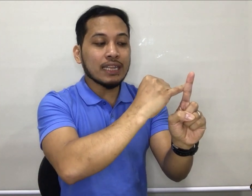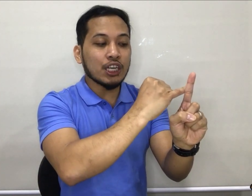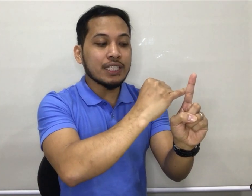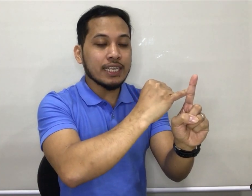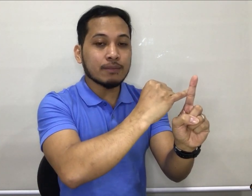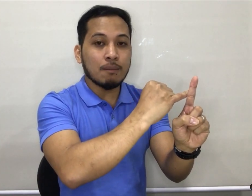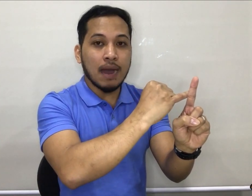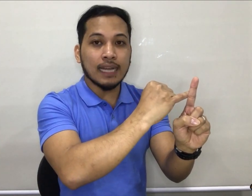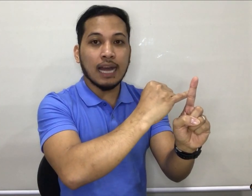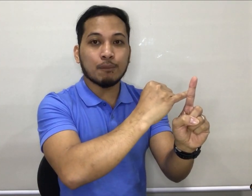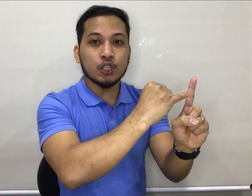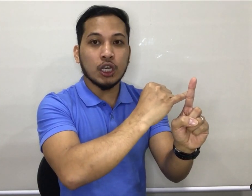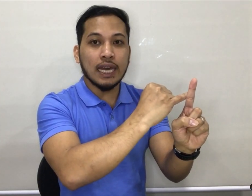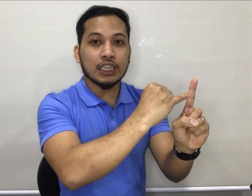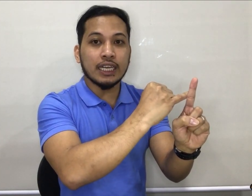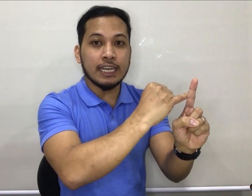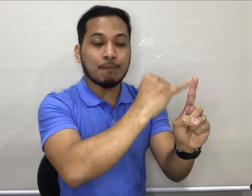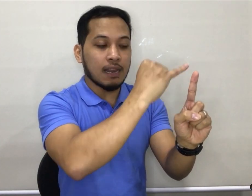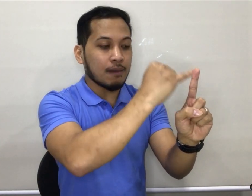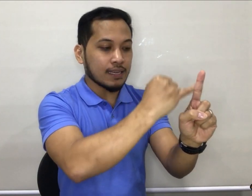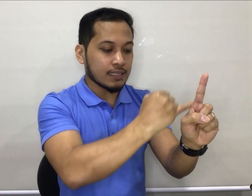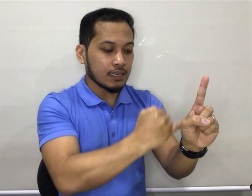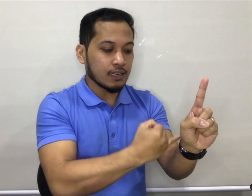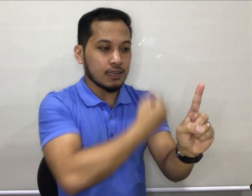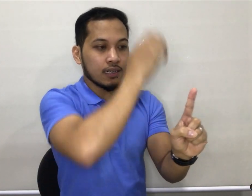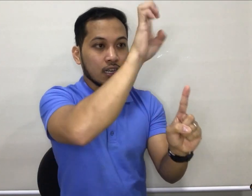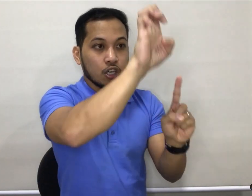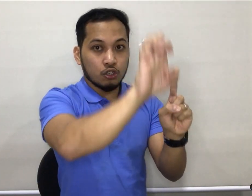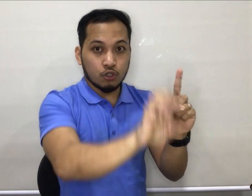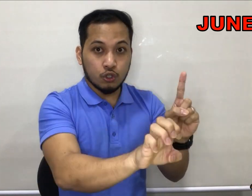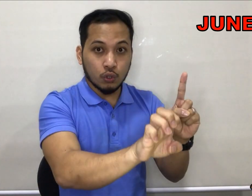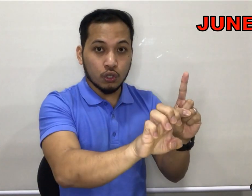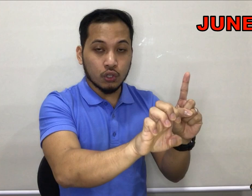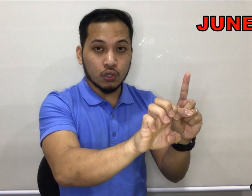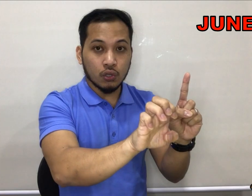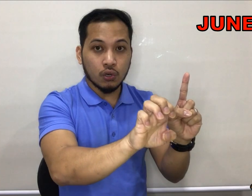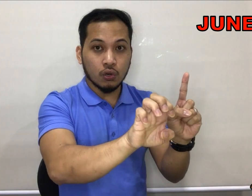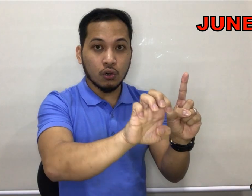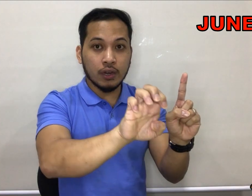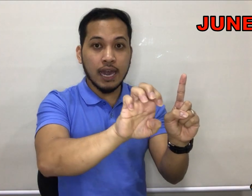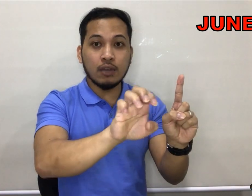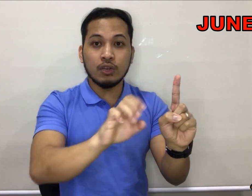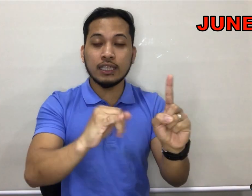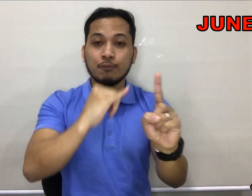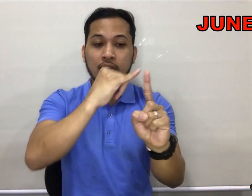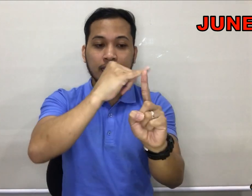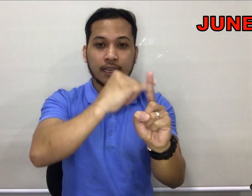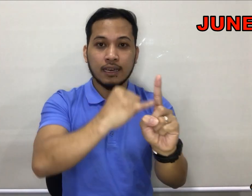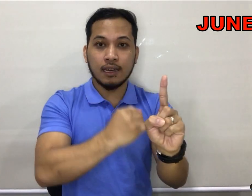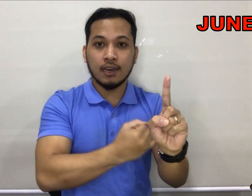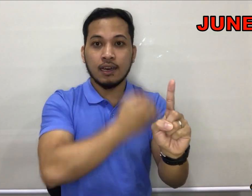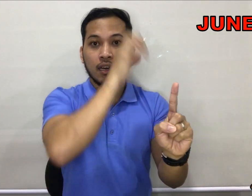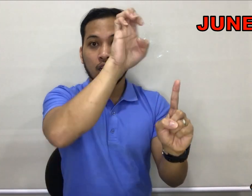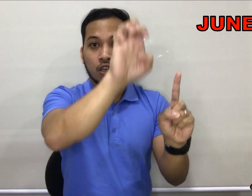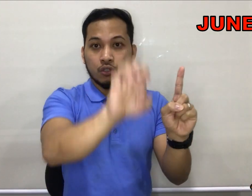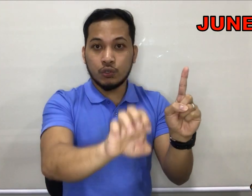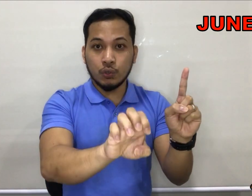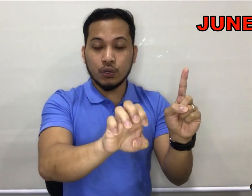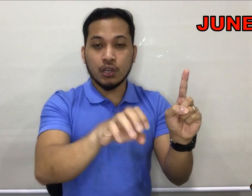yung letter J sa baba. Tapos yung letter E palabas. June. Okay, ulitin po natin. June.